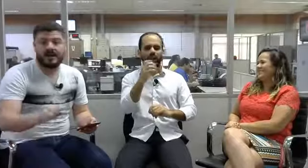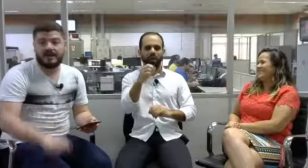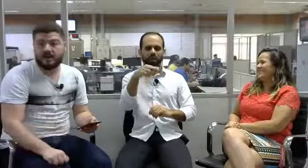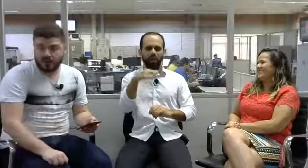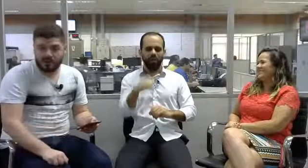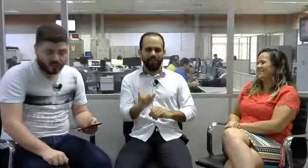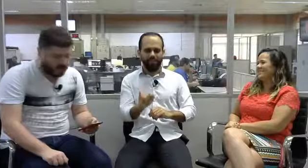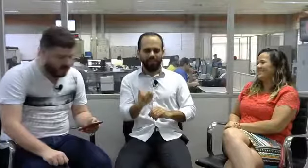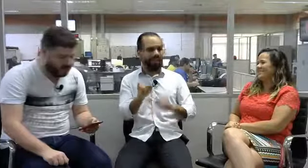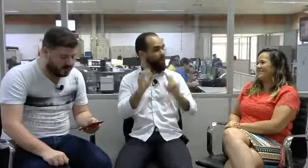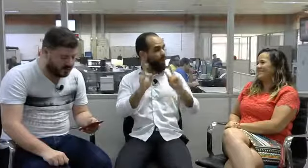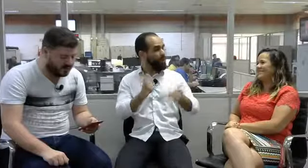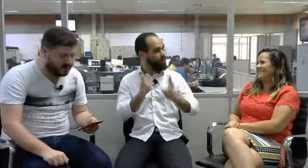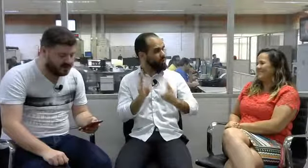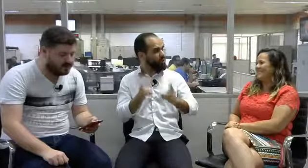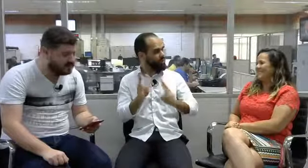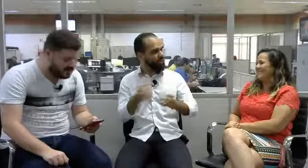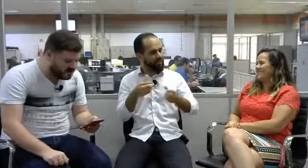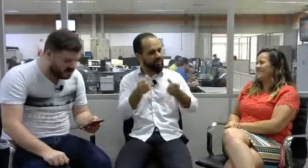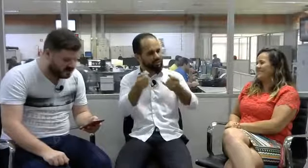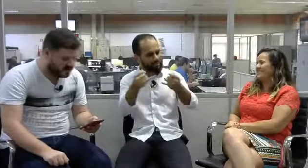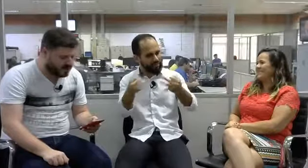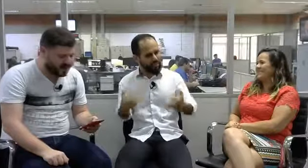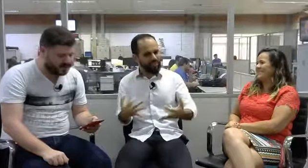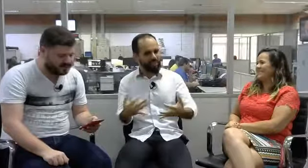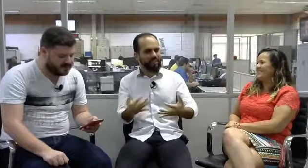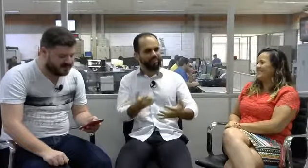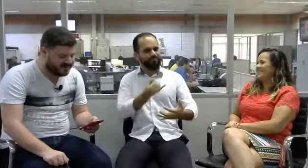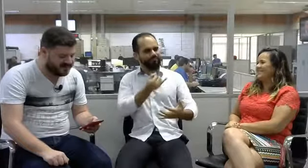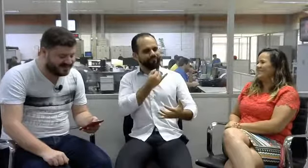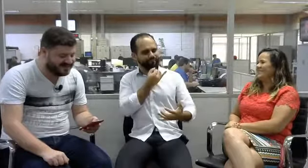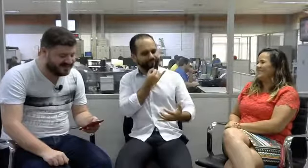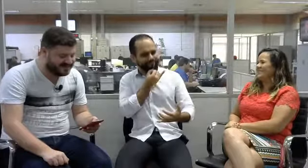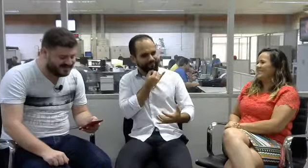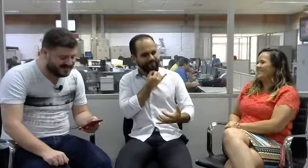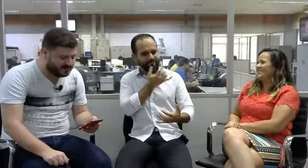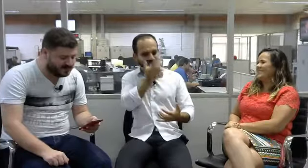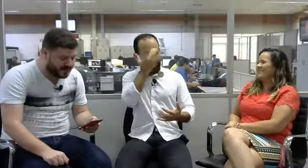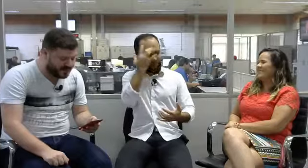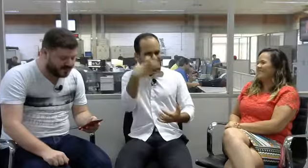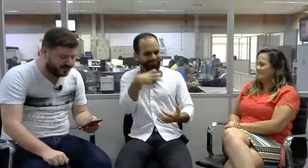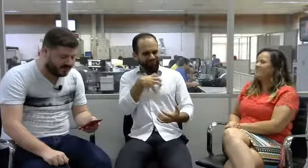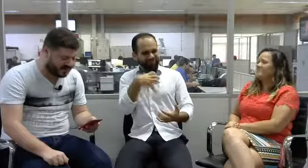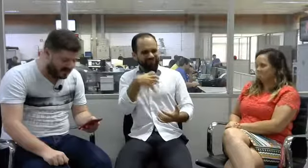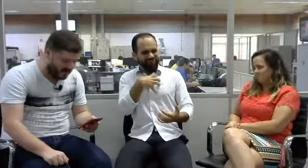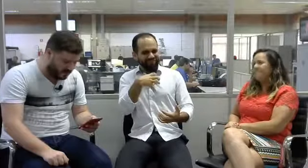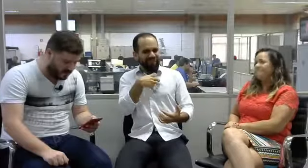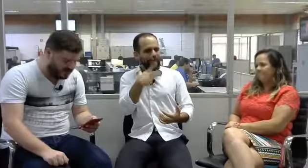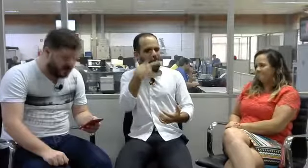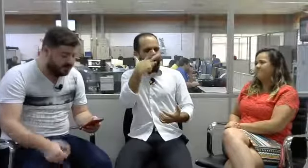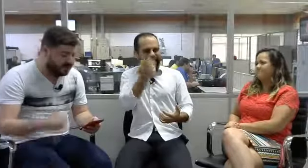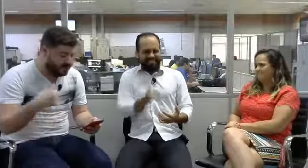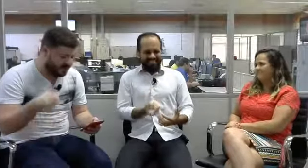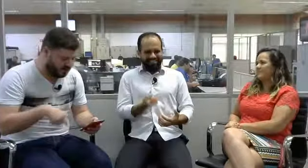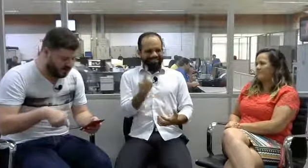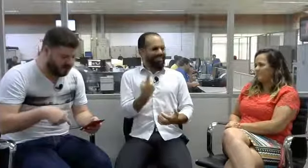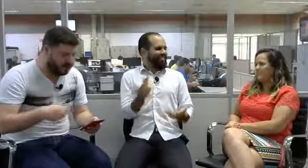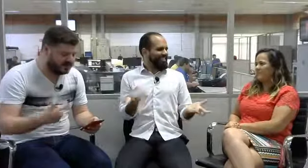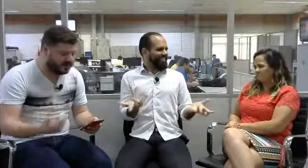continuou comentando, ele disse, que triste. As pessoas devem se sentir um peixe fora d'água. Imagino eu, numa escola